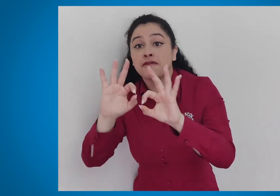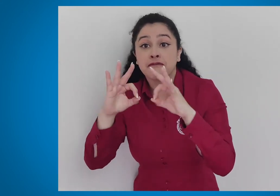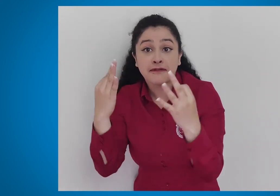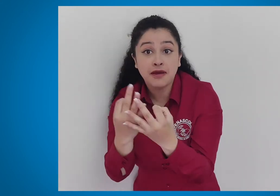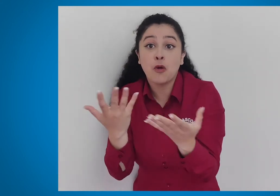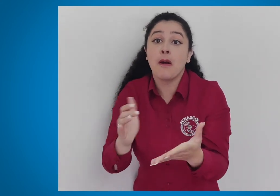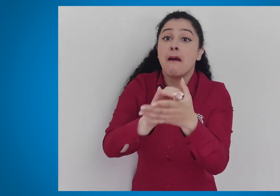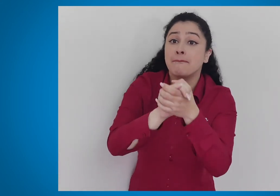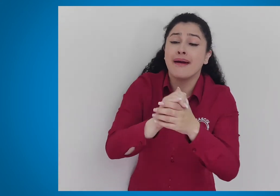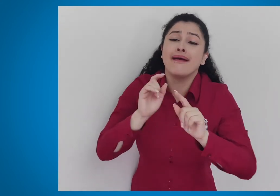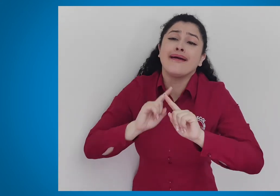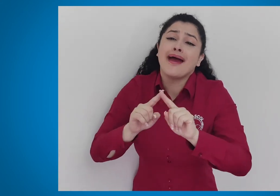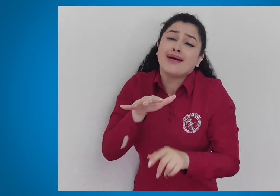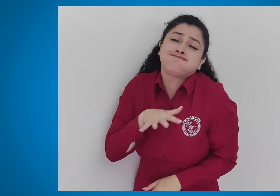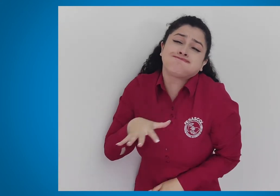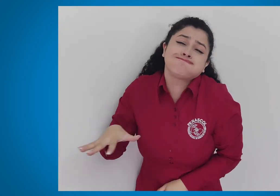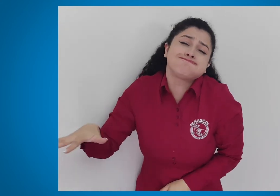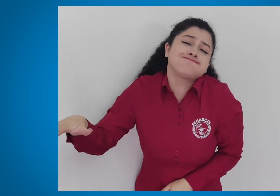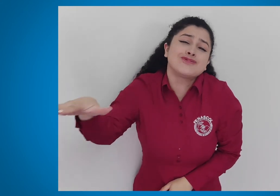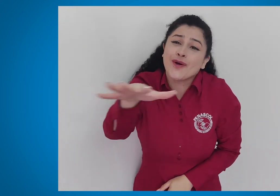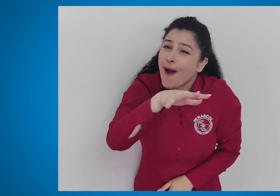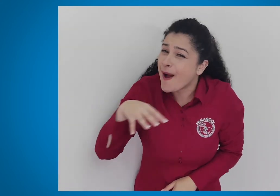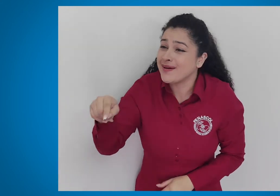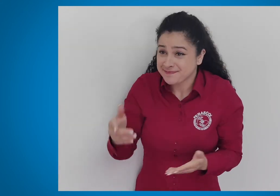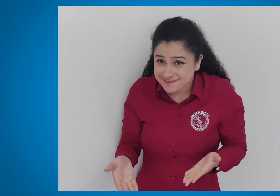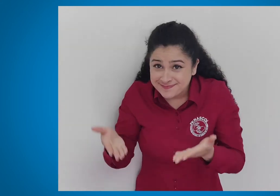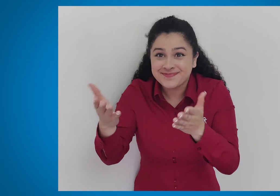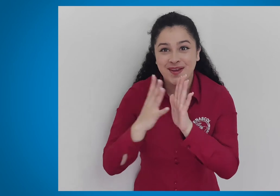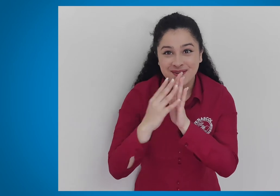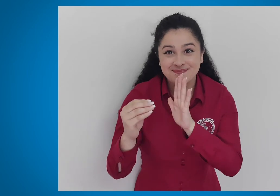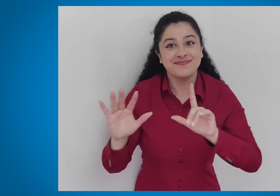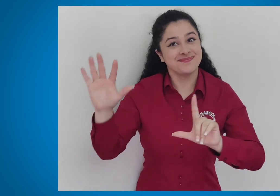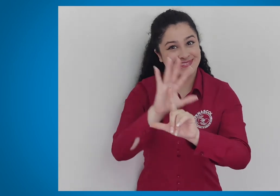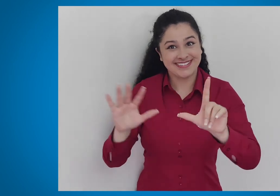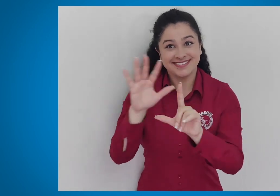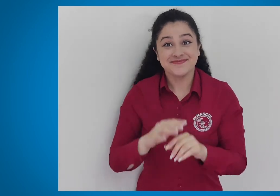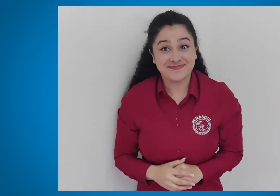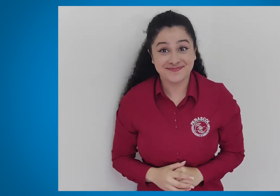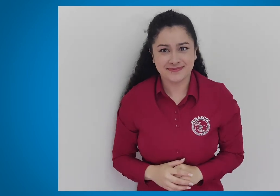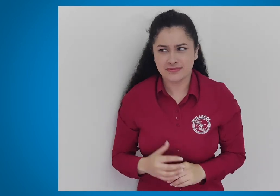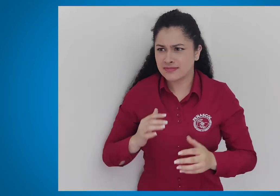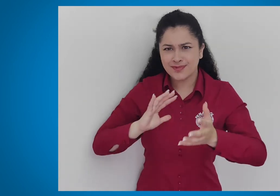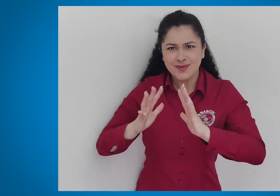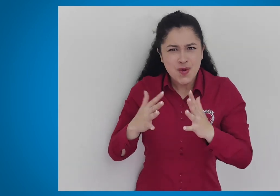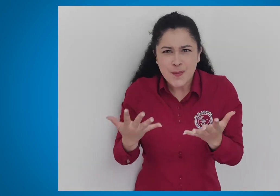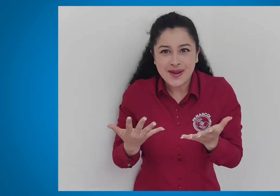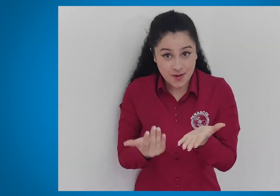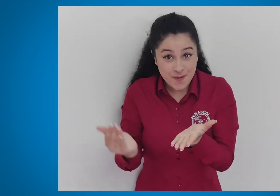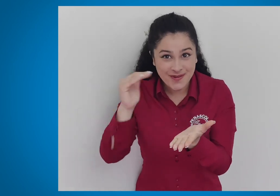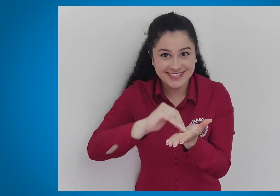docentes, estudiantes, familiares, amigos. Todos pueden hacer este reto. Hagan